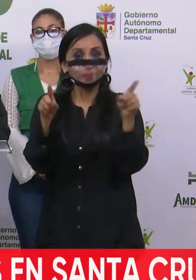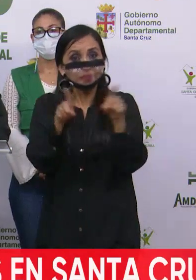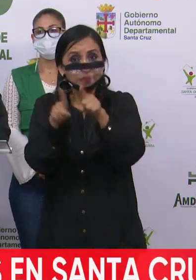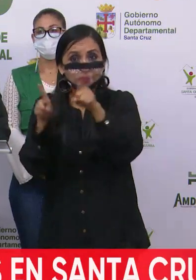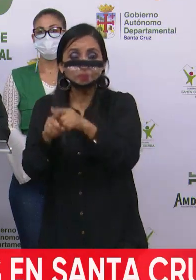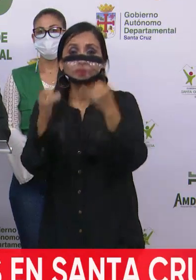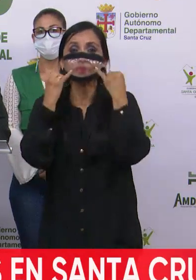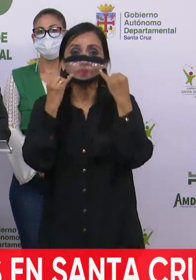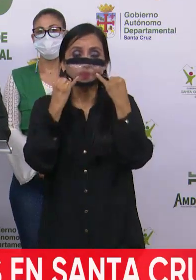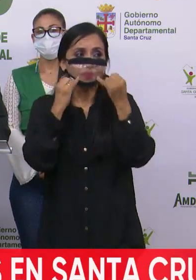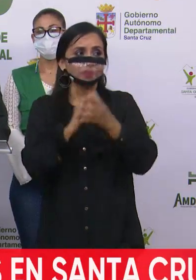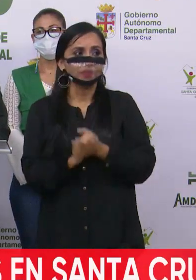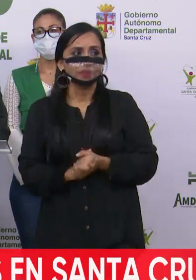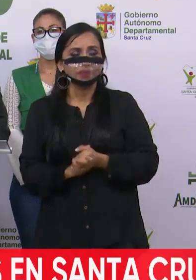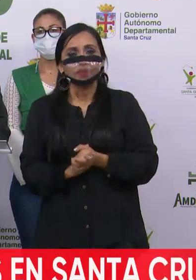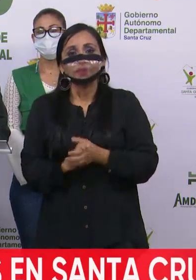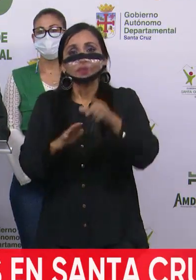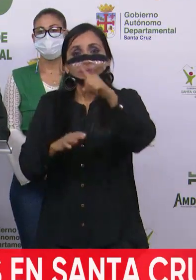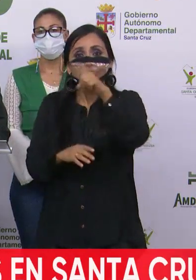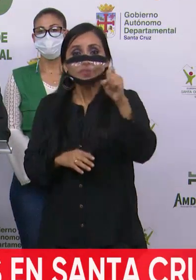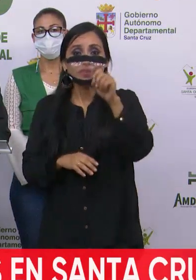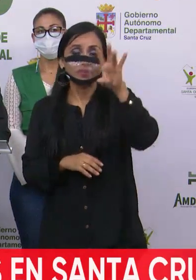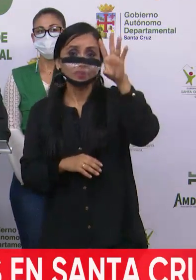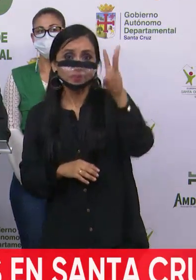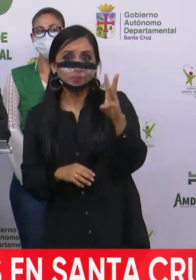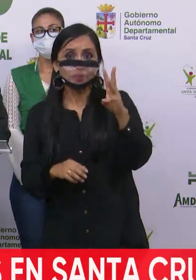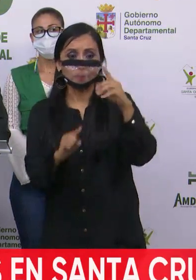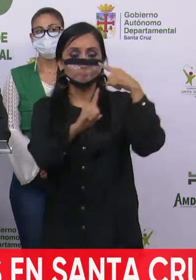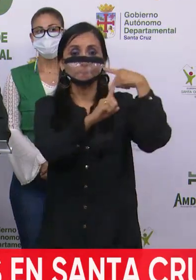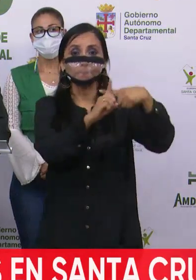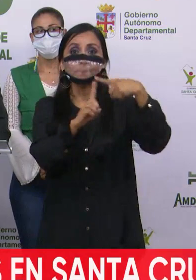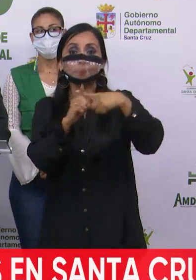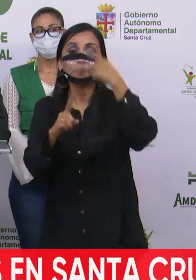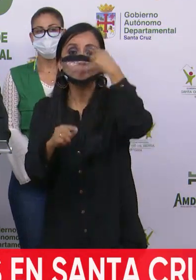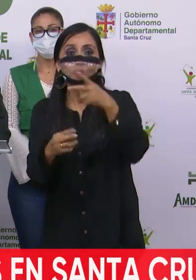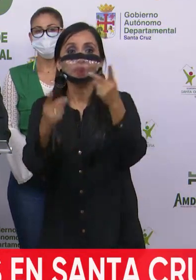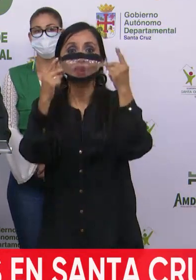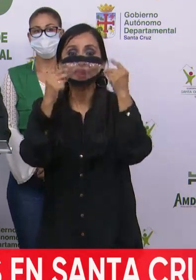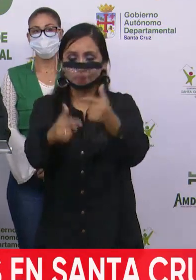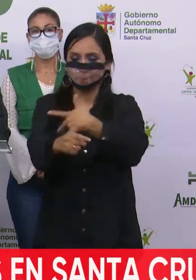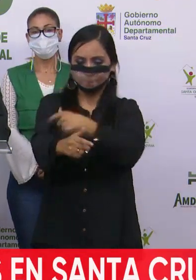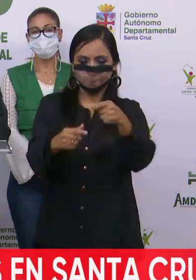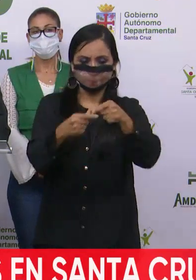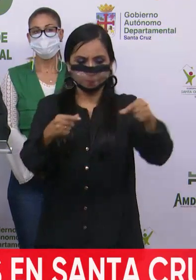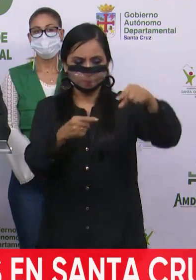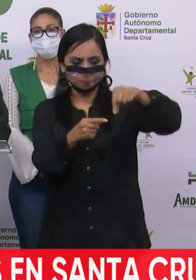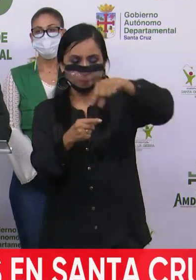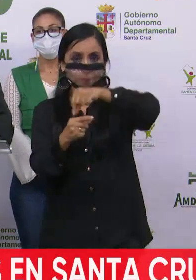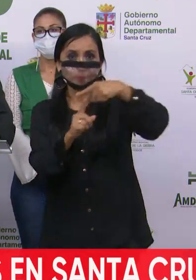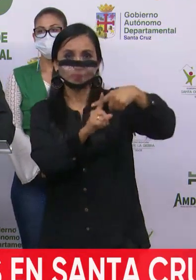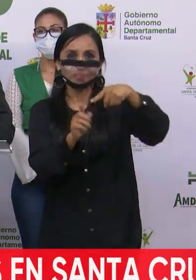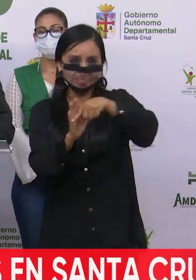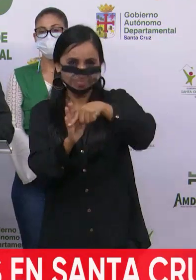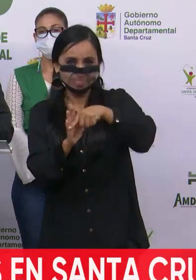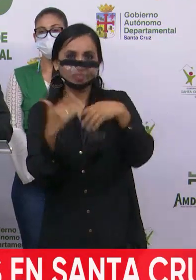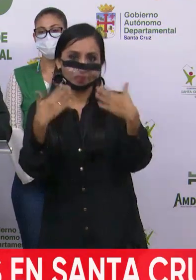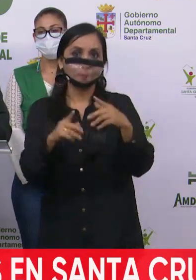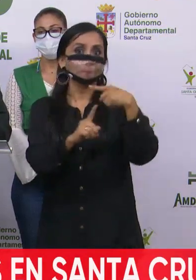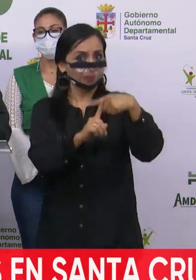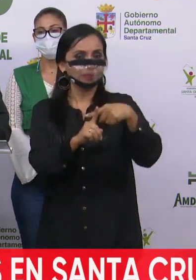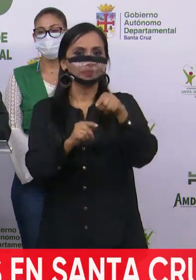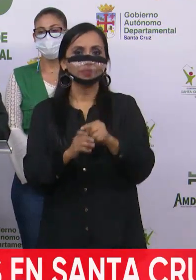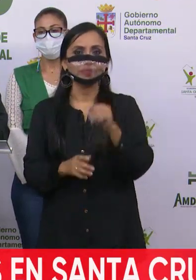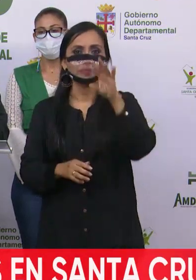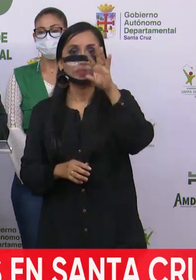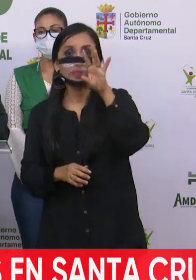informar de que tenemos 106 casos positivos por prueba rápida, de los cuales